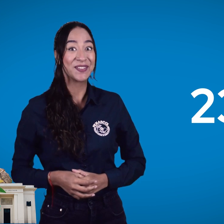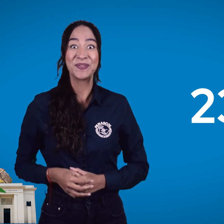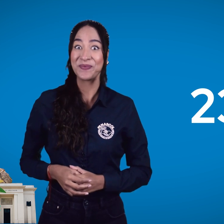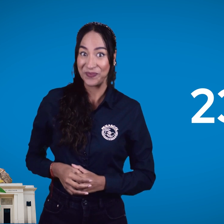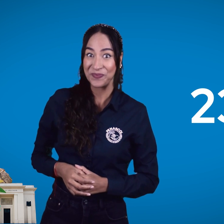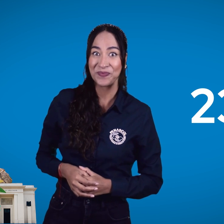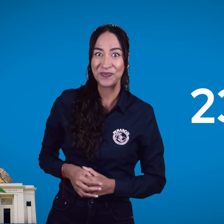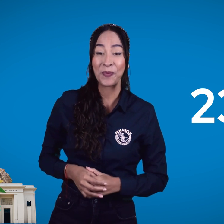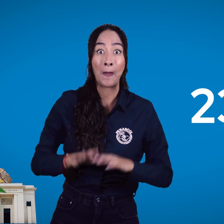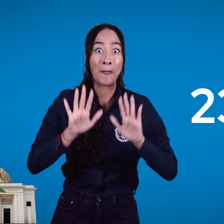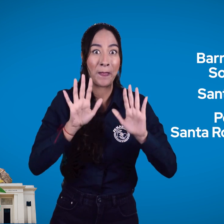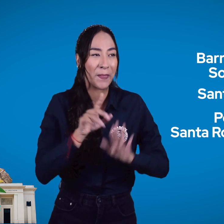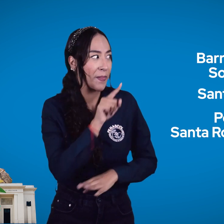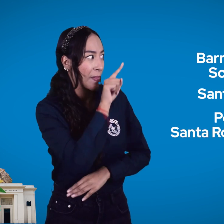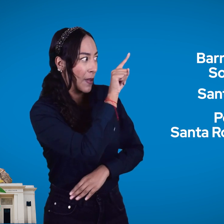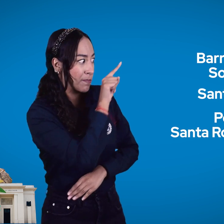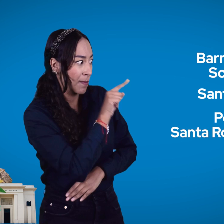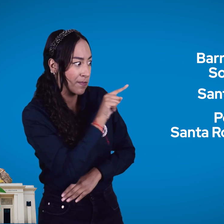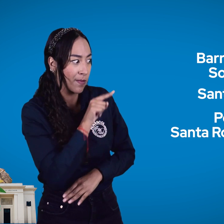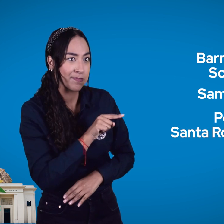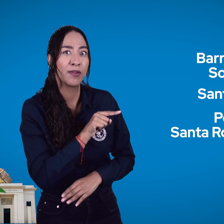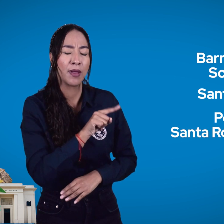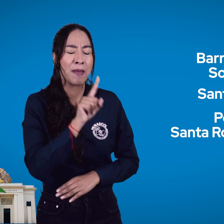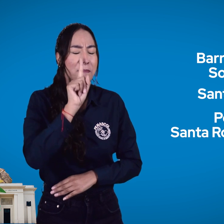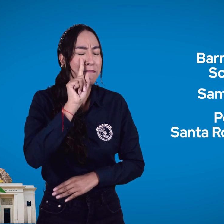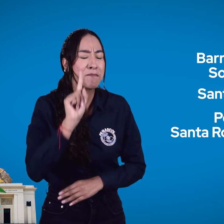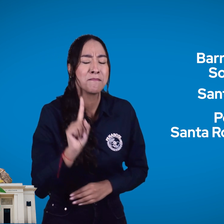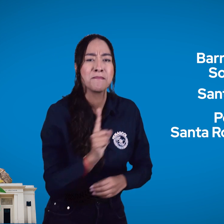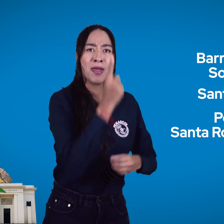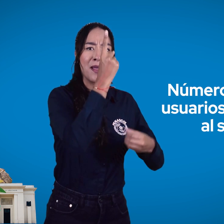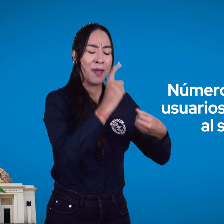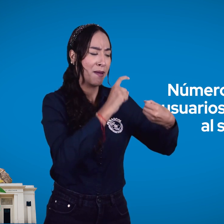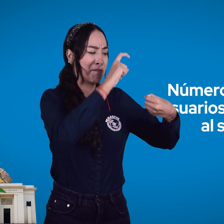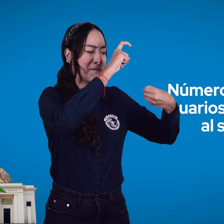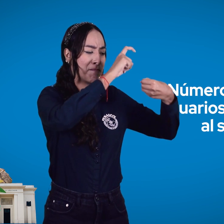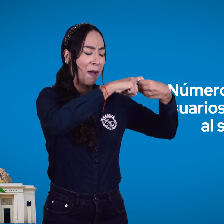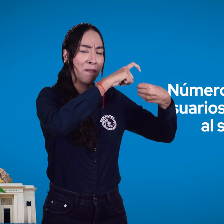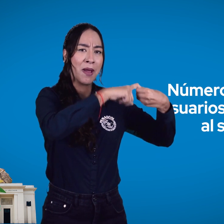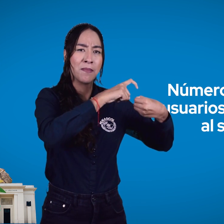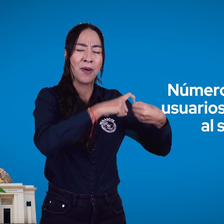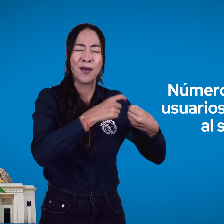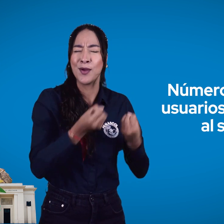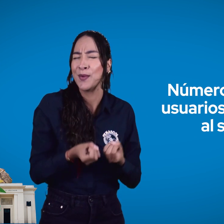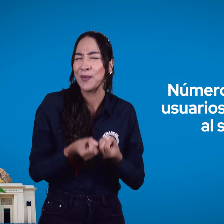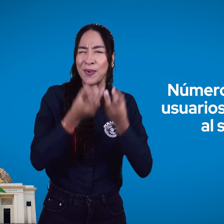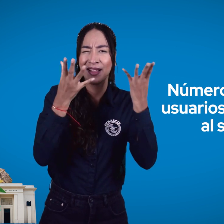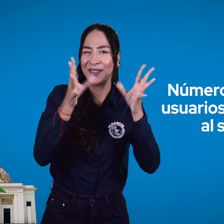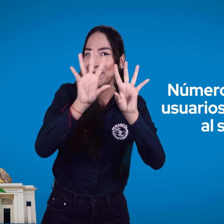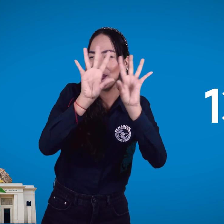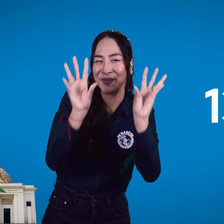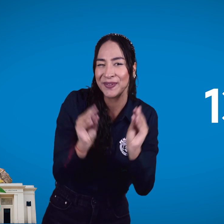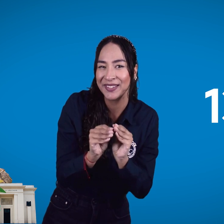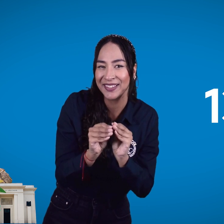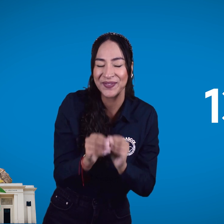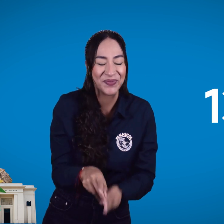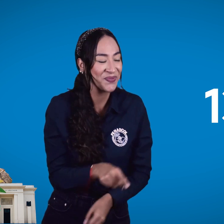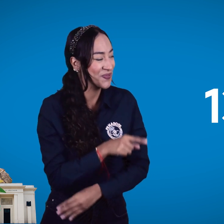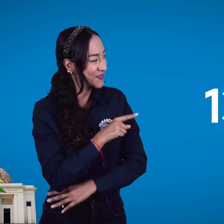239. Además, tuvimos usuarios nuevos registrados en el Centro de Relevo. Vean cuántos fueron.